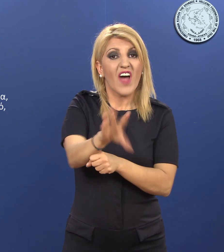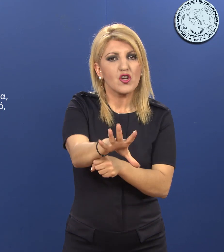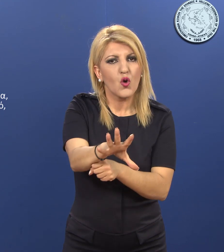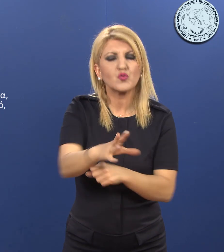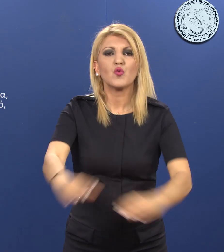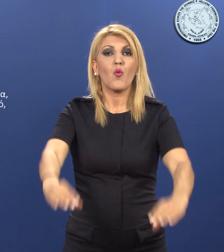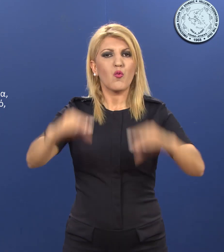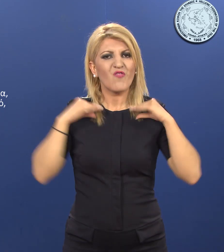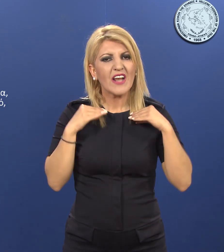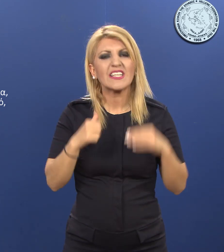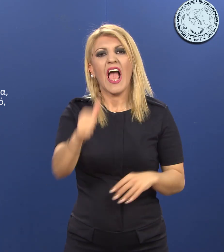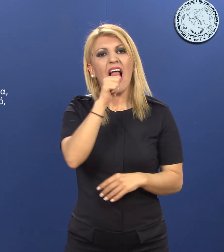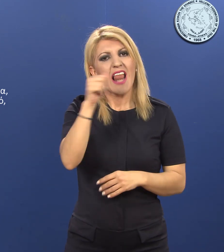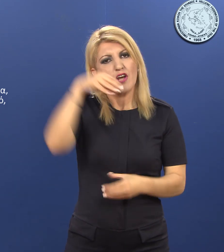σοκολάτες μπορεί να φανεί χρήσιμος.